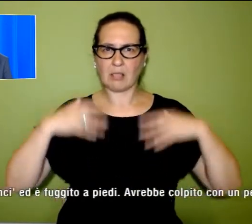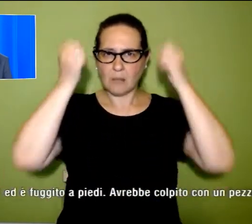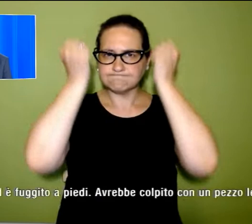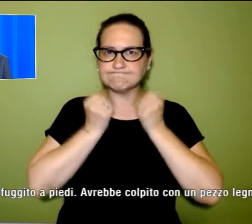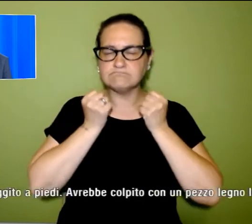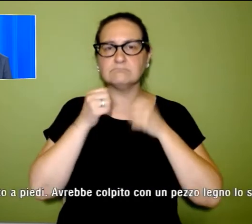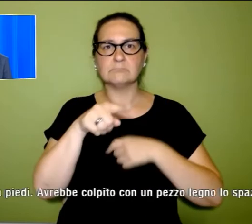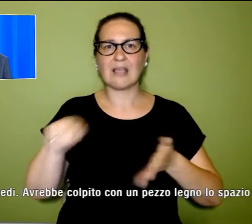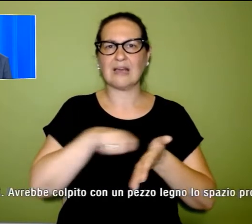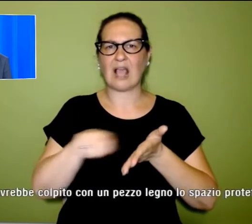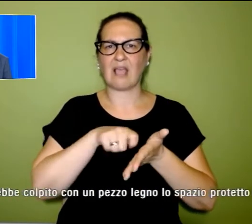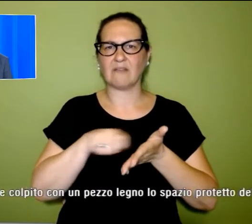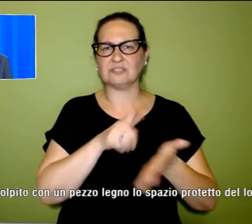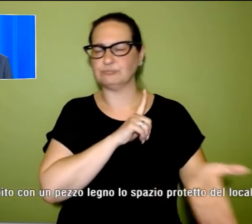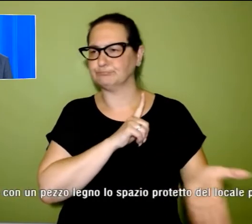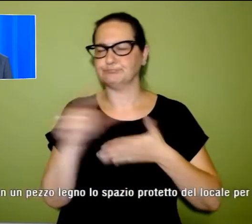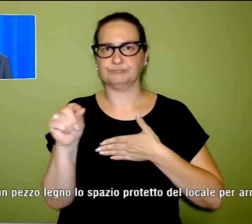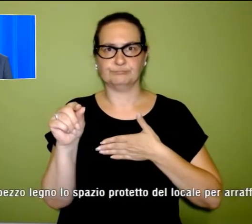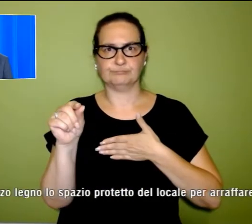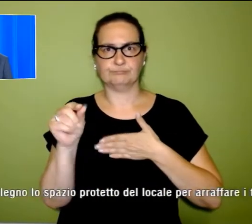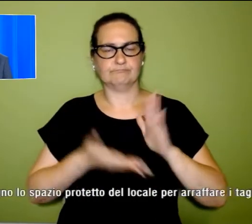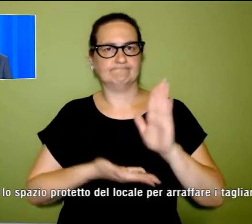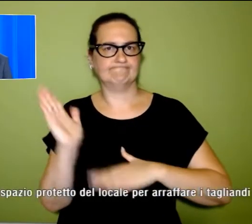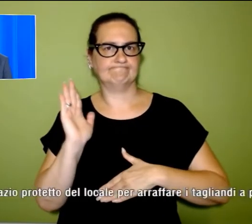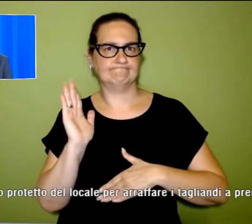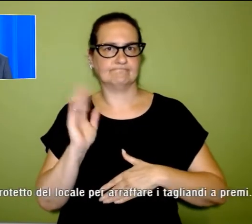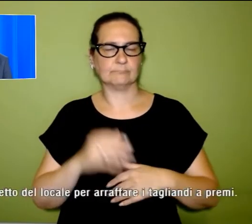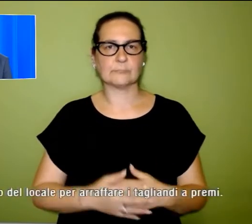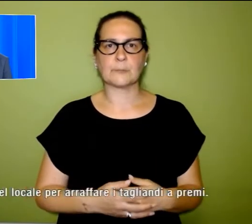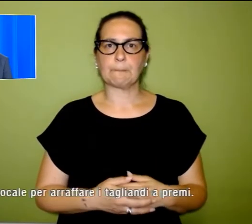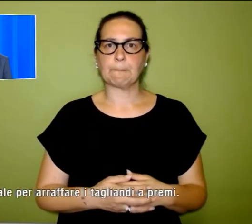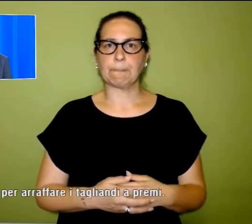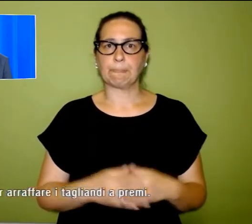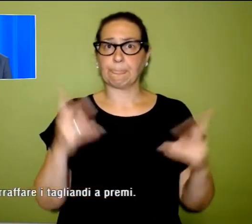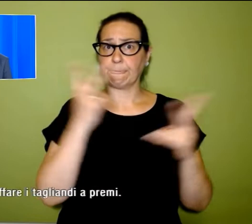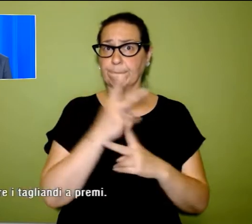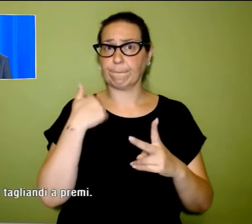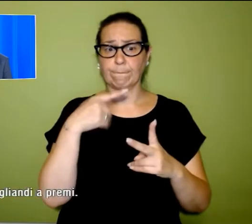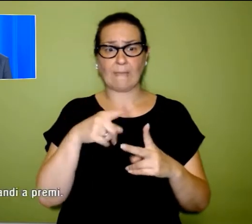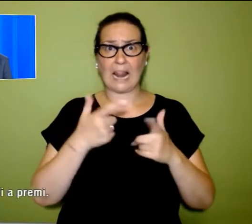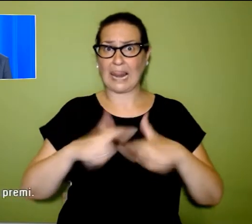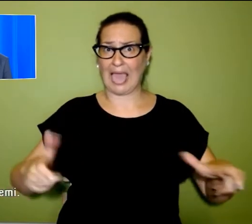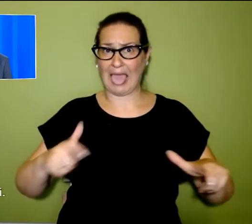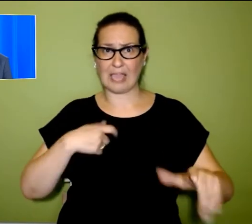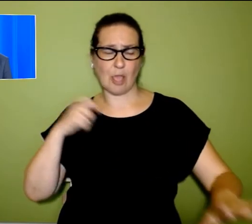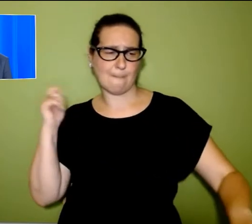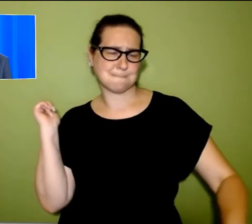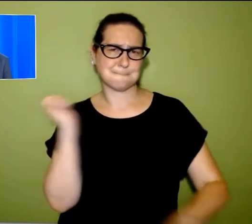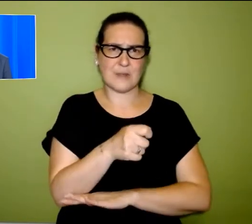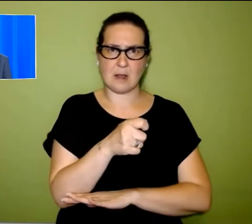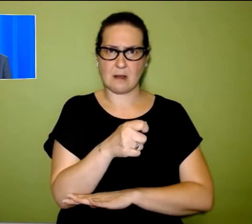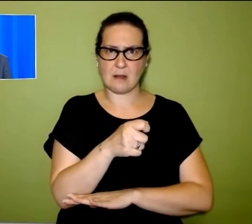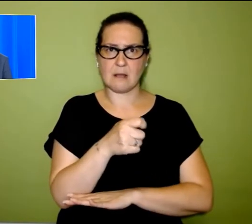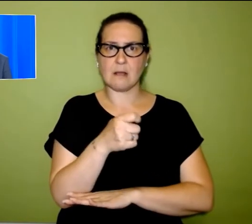gratti e vinci ed è fuggito a piedi avrebbe colpito con un pezzo di legno lo spazio protetto del